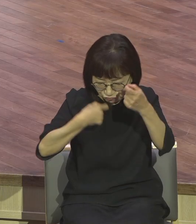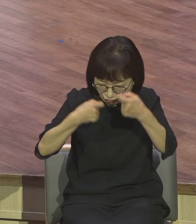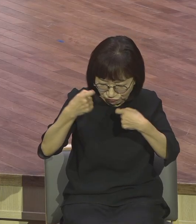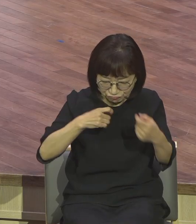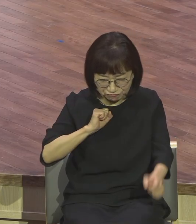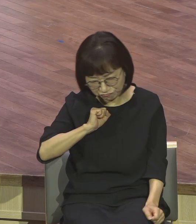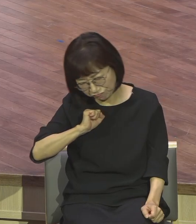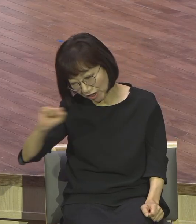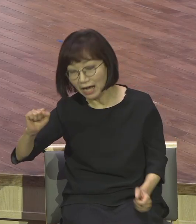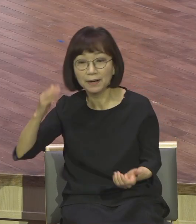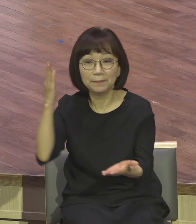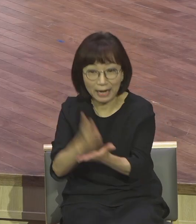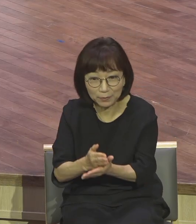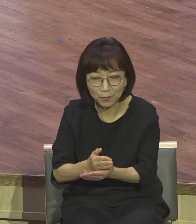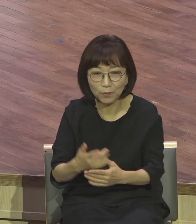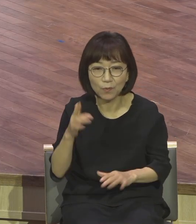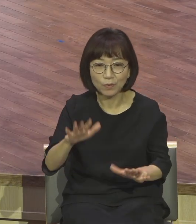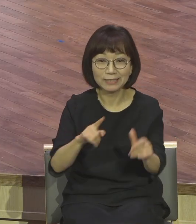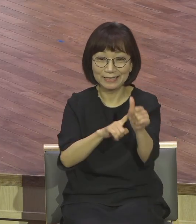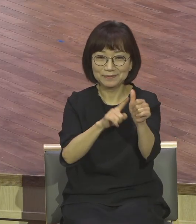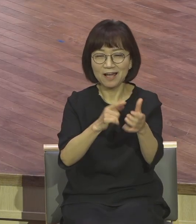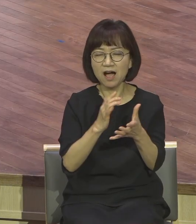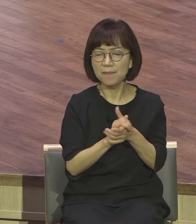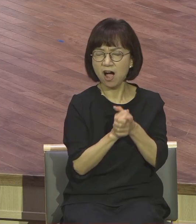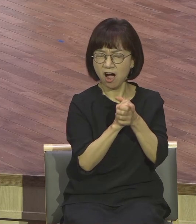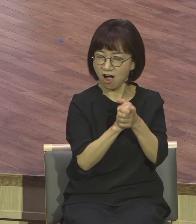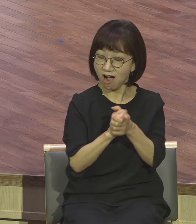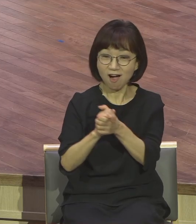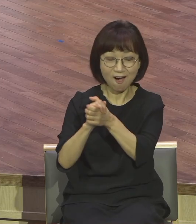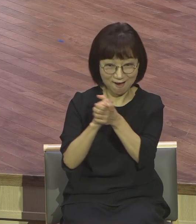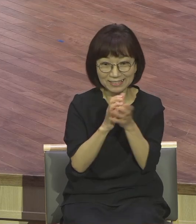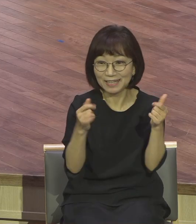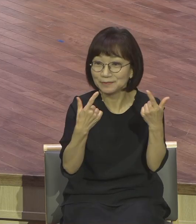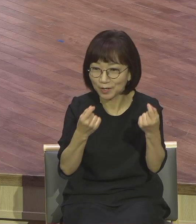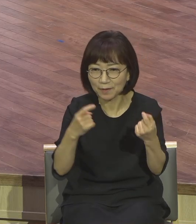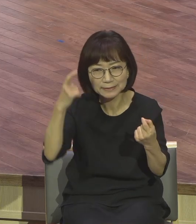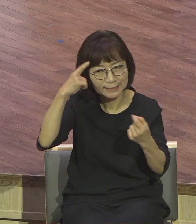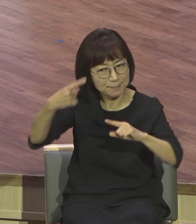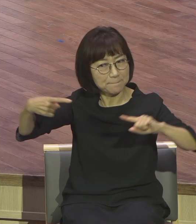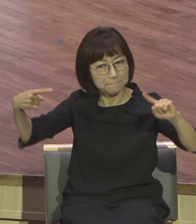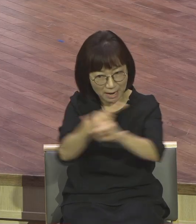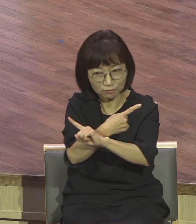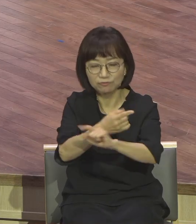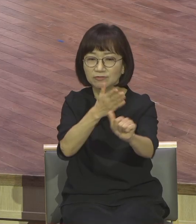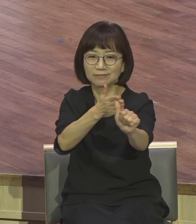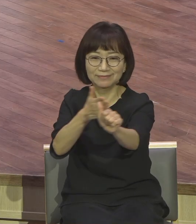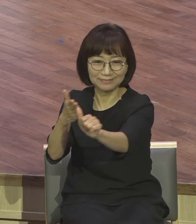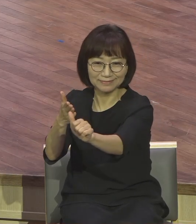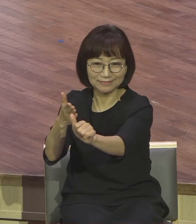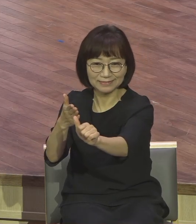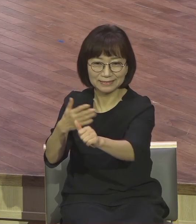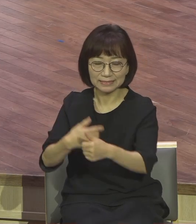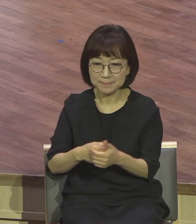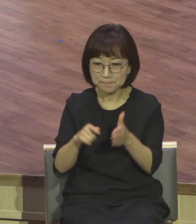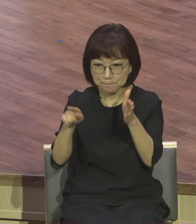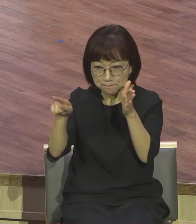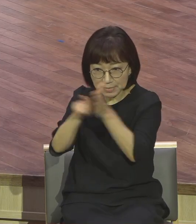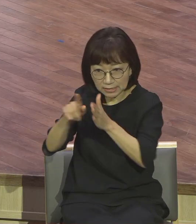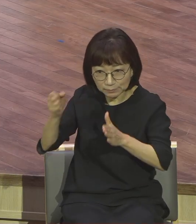보철리처럼 생각전환하시기 바랍니다 믿음으로 생각전환하자 생각만